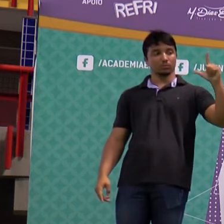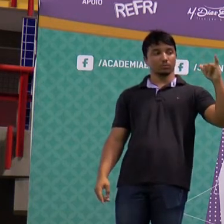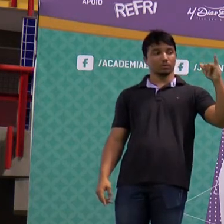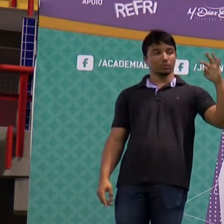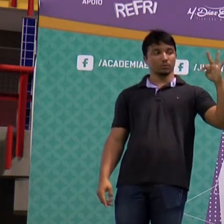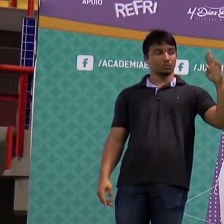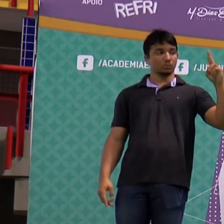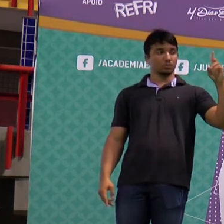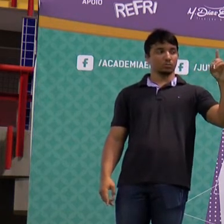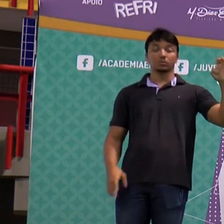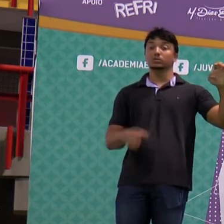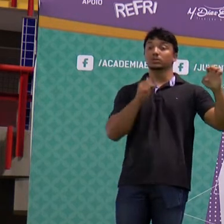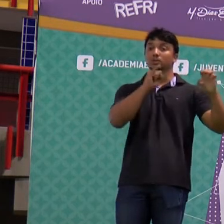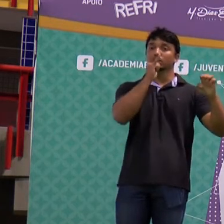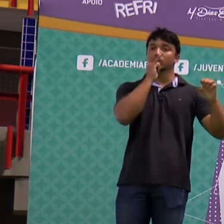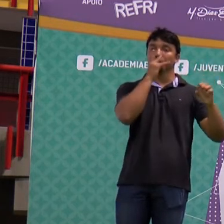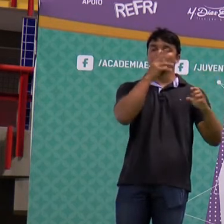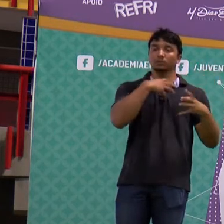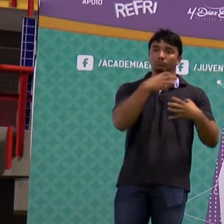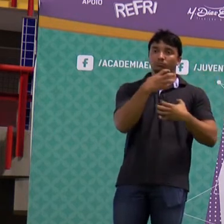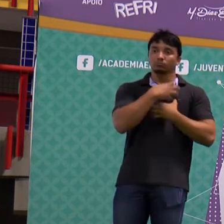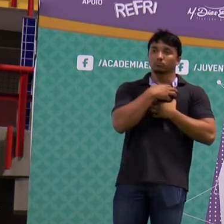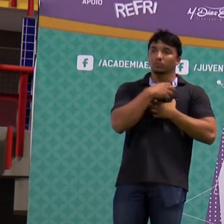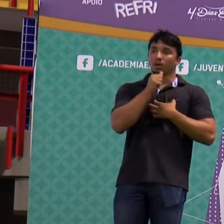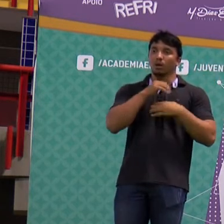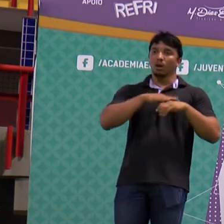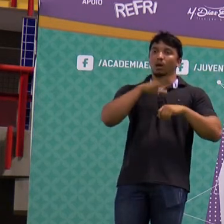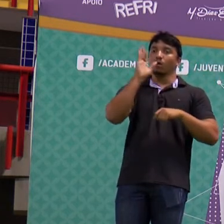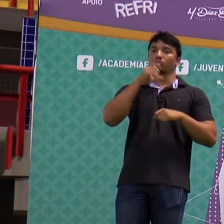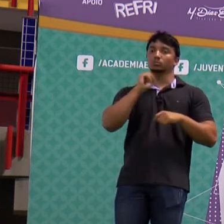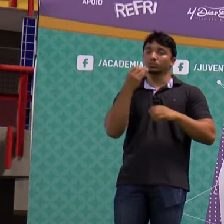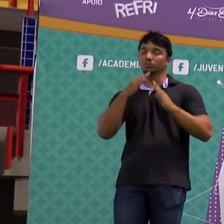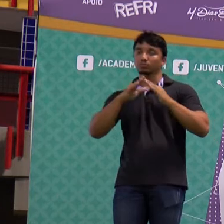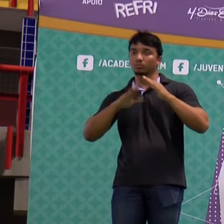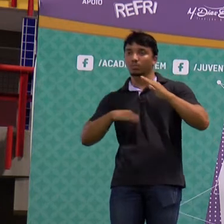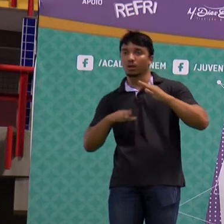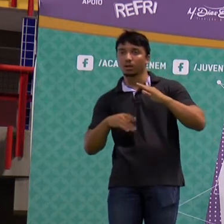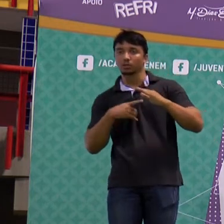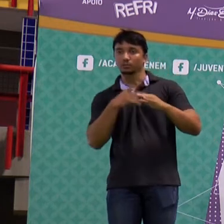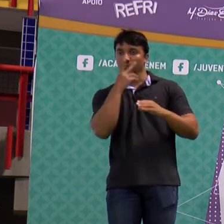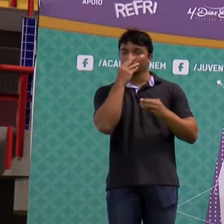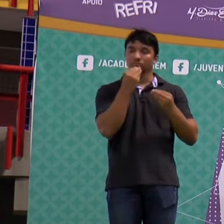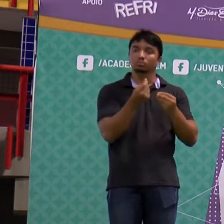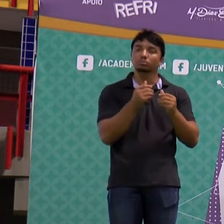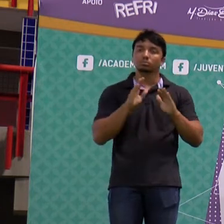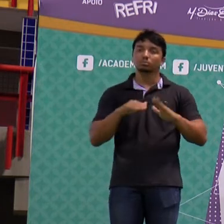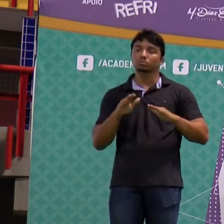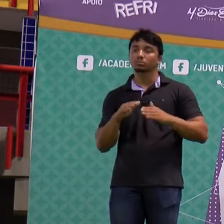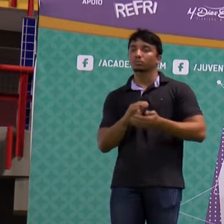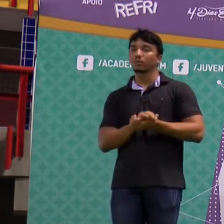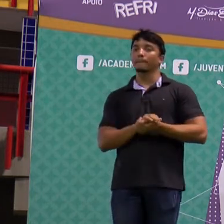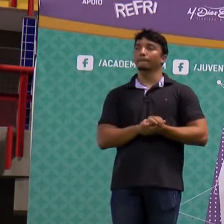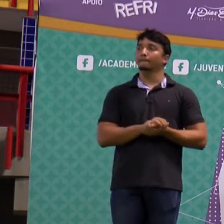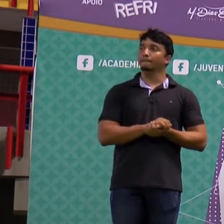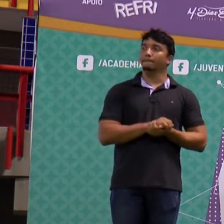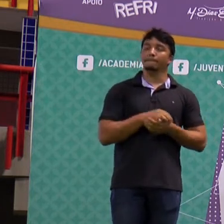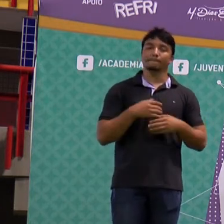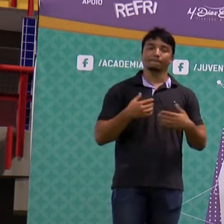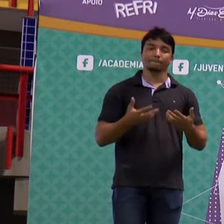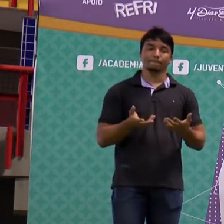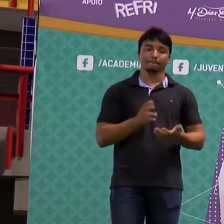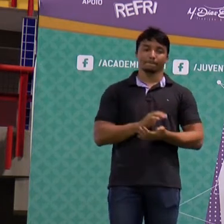a onda é bem alta, a amplitude é alta. Quando eu tenho um som de pequeno volume, ela é uma onda mais baixinha. Bom,